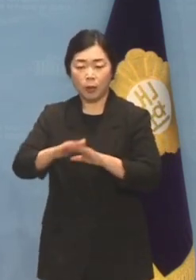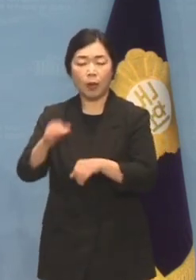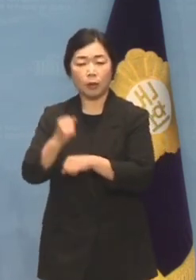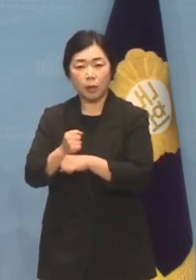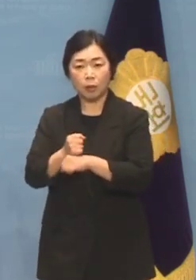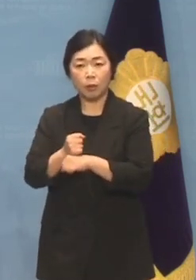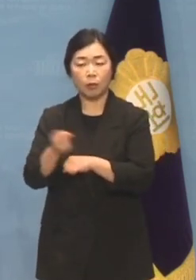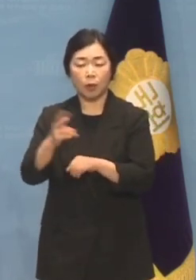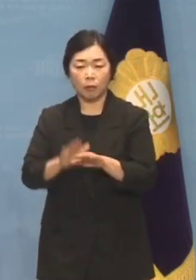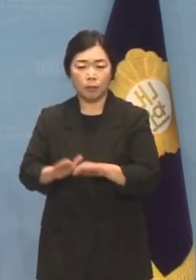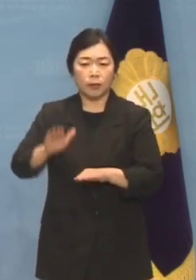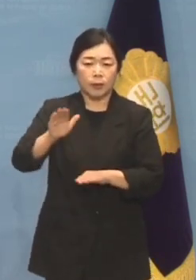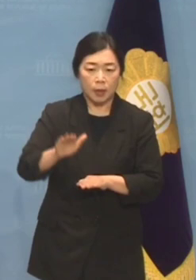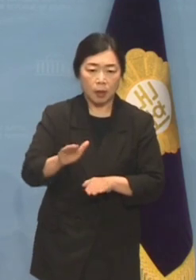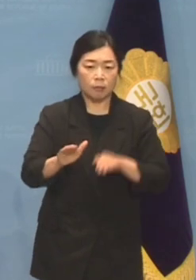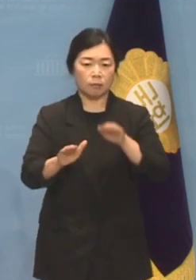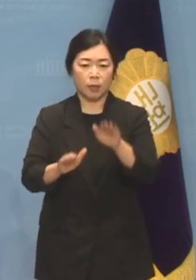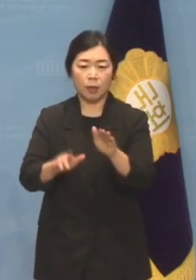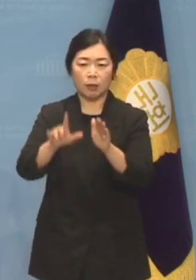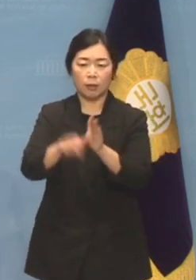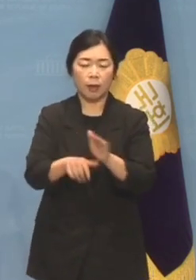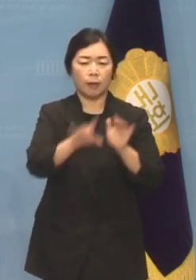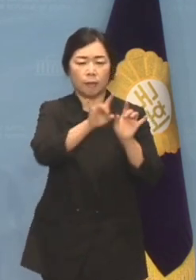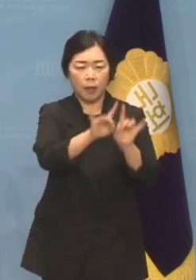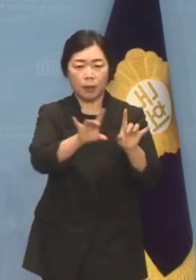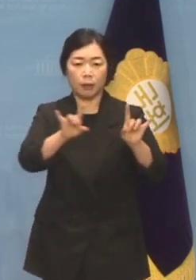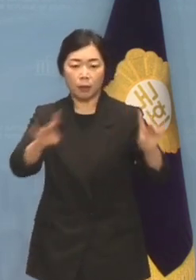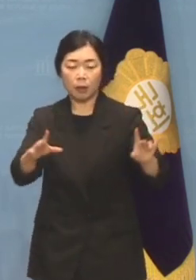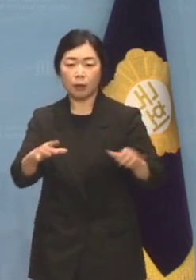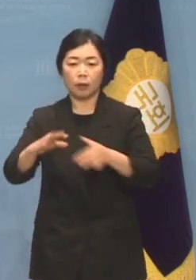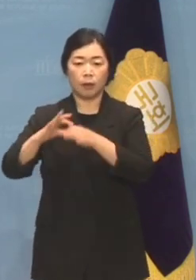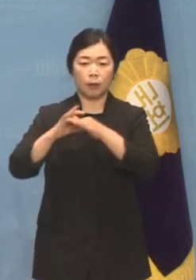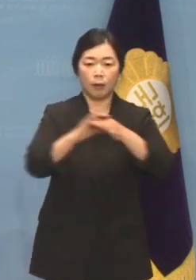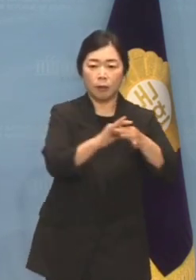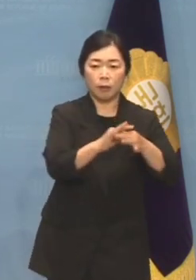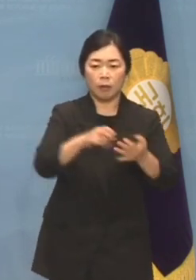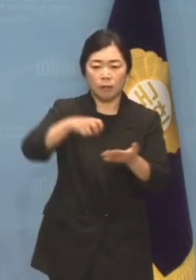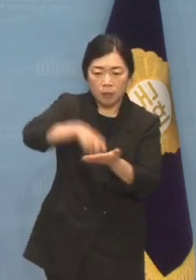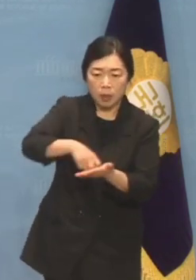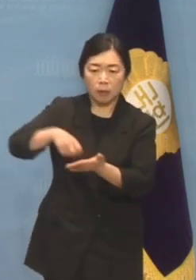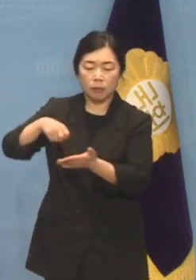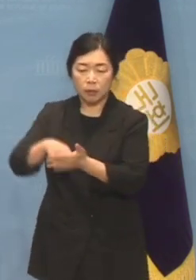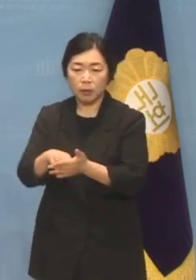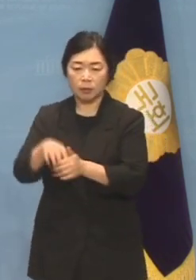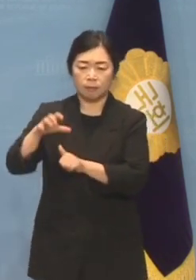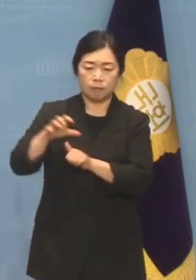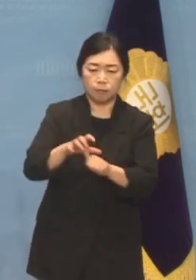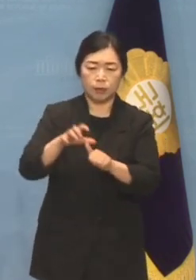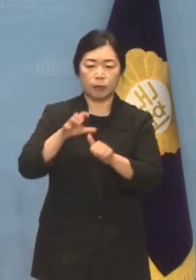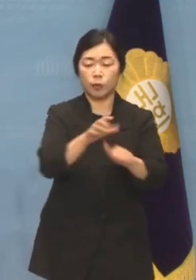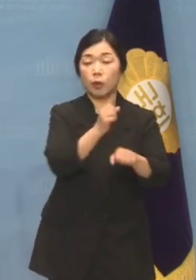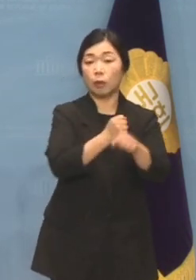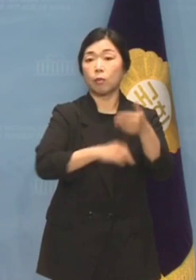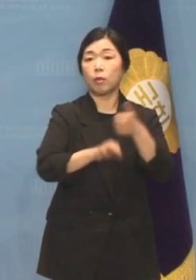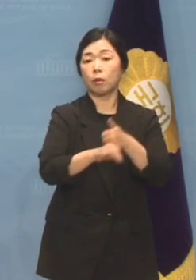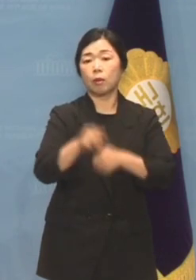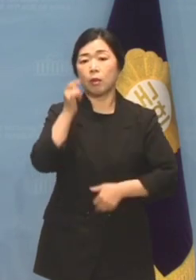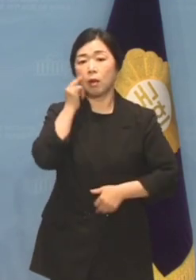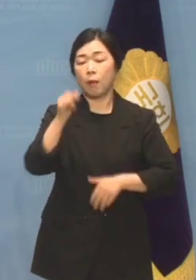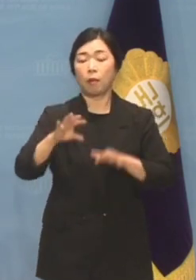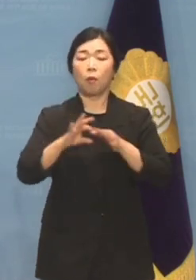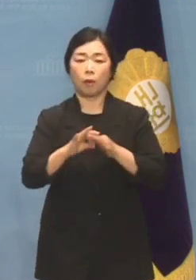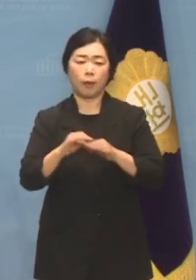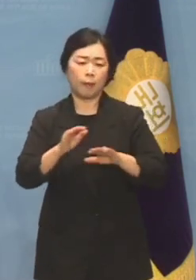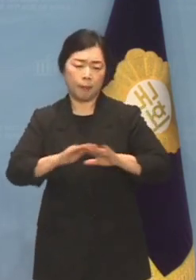한 발 뗄 때마다 거듭 거듭 상대의 무릎 꿇릴 생각부터 한다면 일본과의 관계는 단